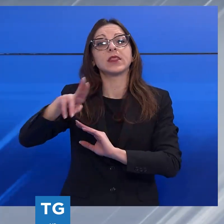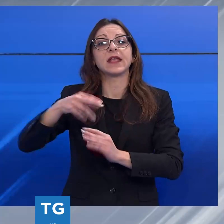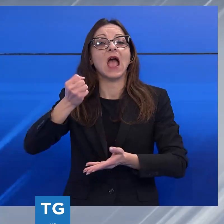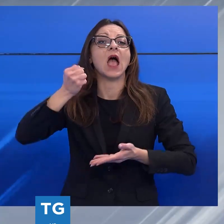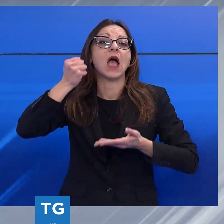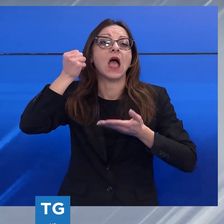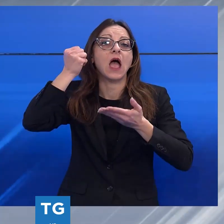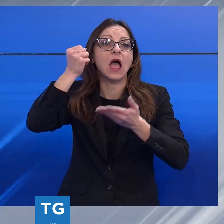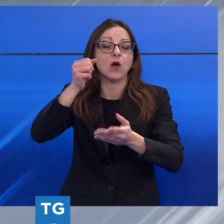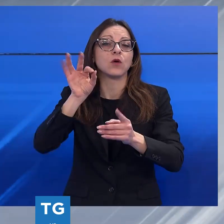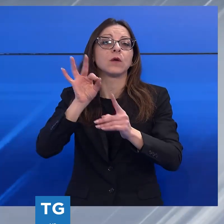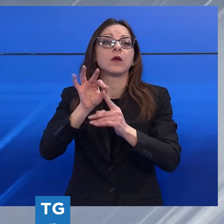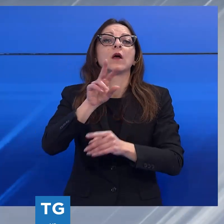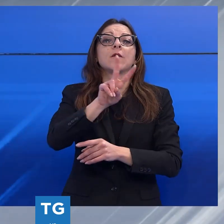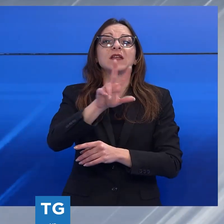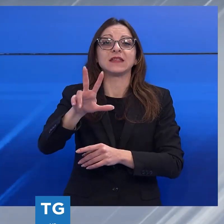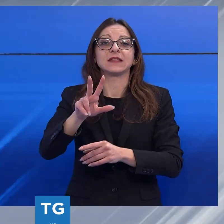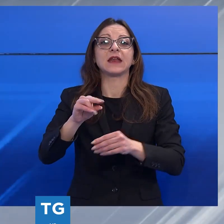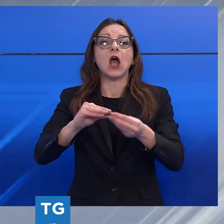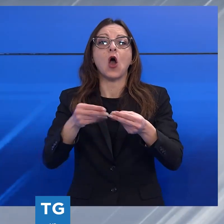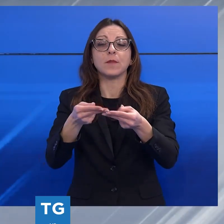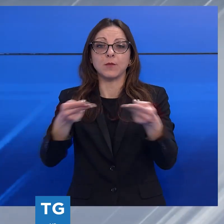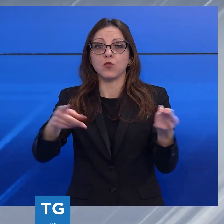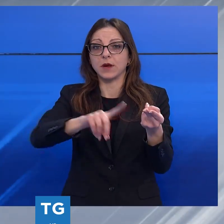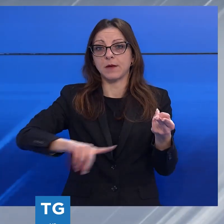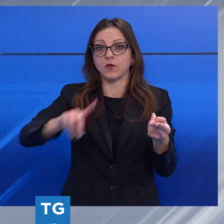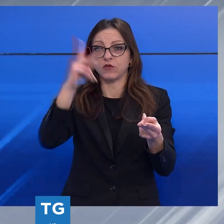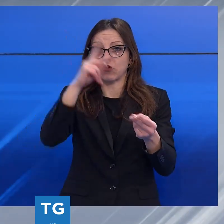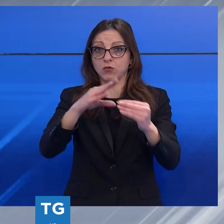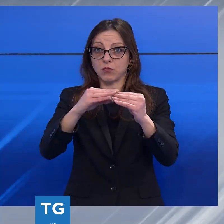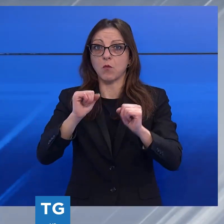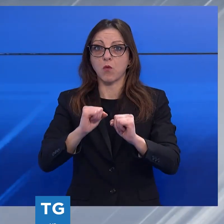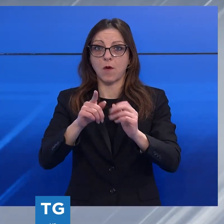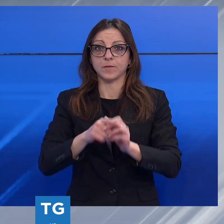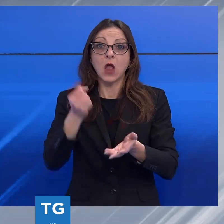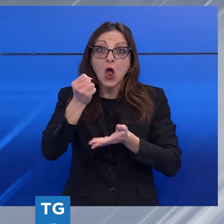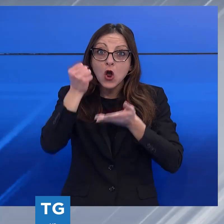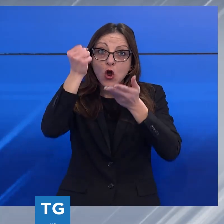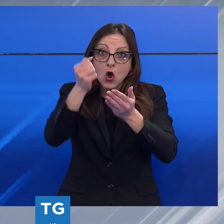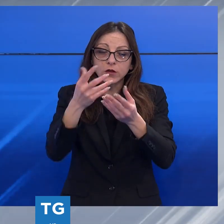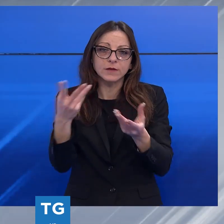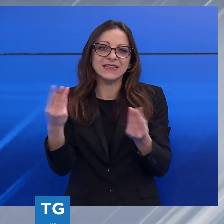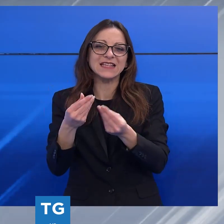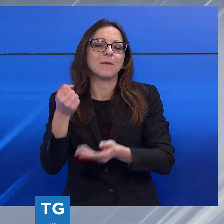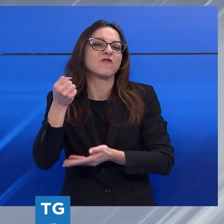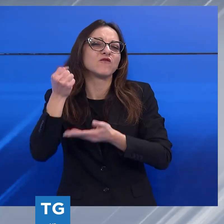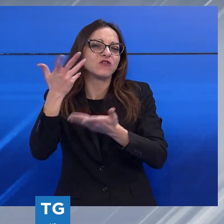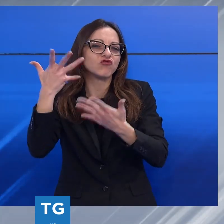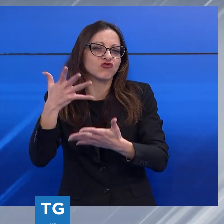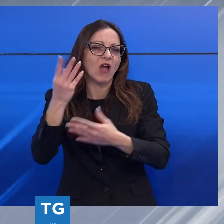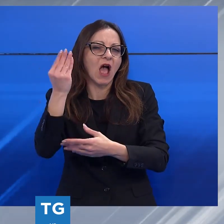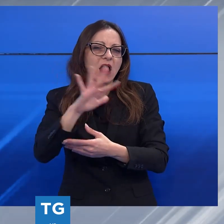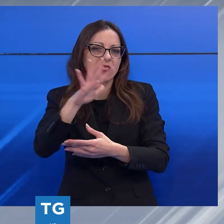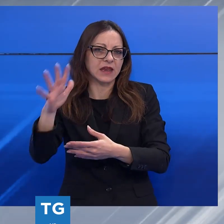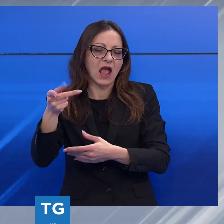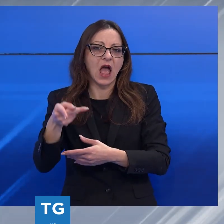realizzazione di 23 opere pubbliche nella provincia di Lucca. contributi che, integrando i finanziamenti già ottenuti dagli enti,